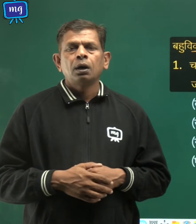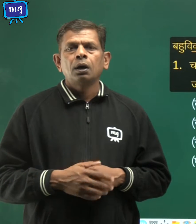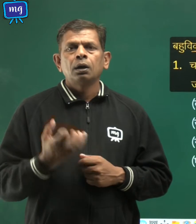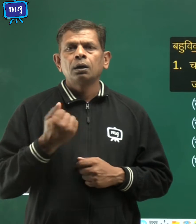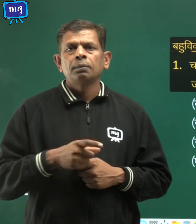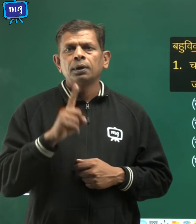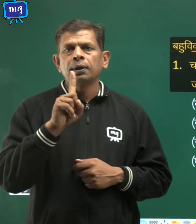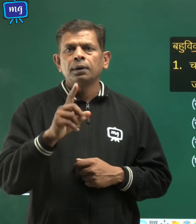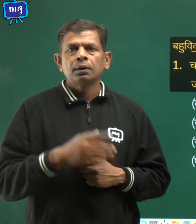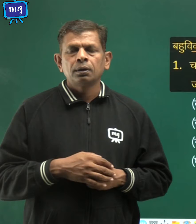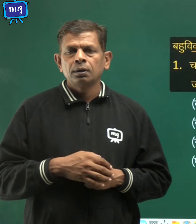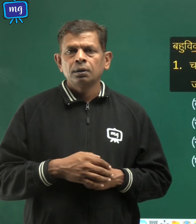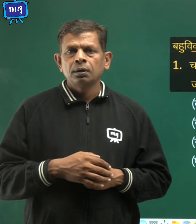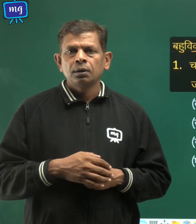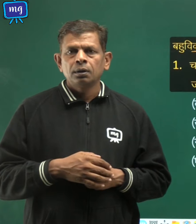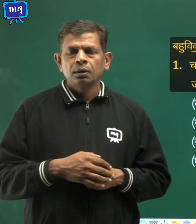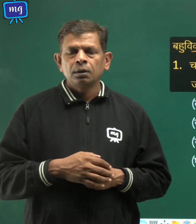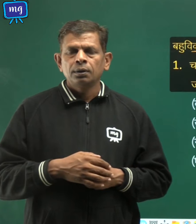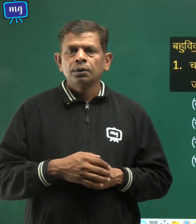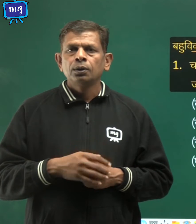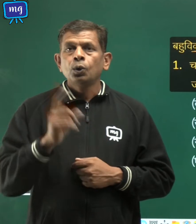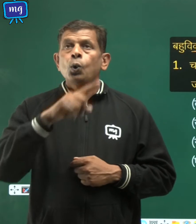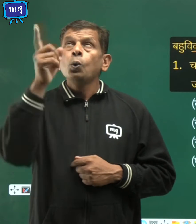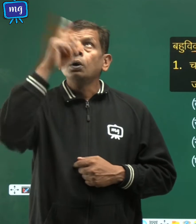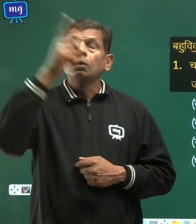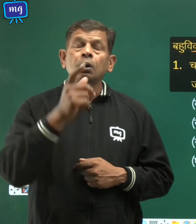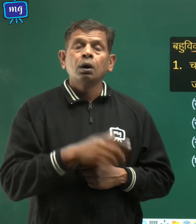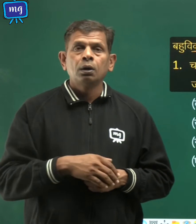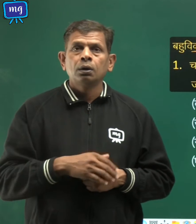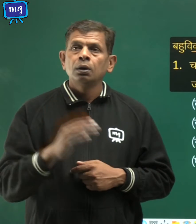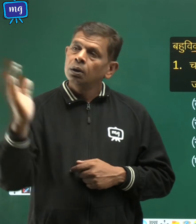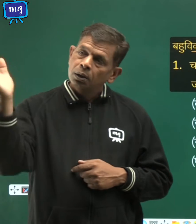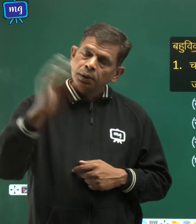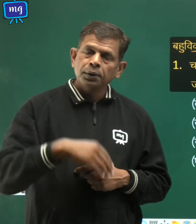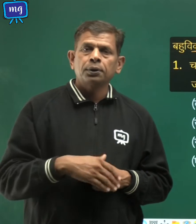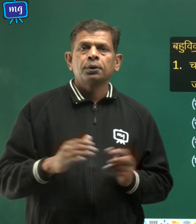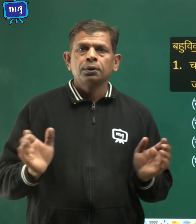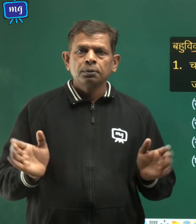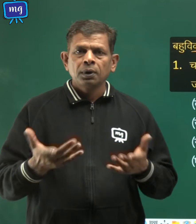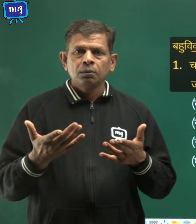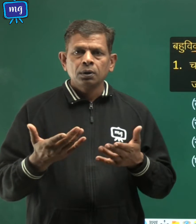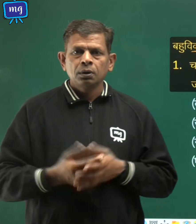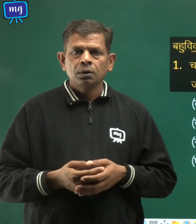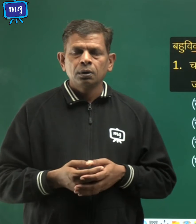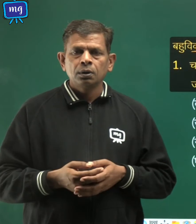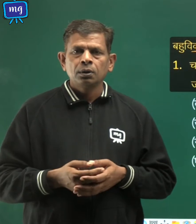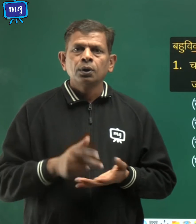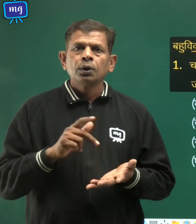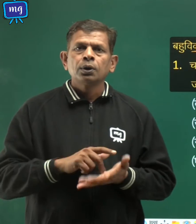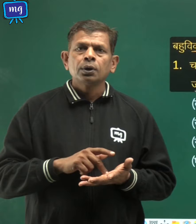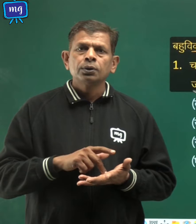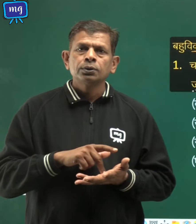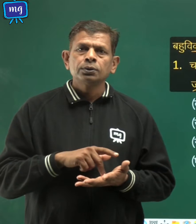चक्रवात आने की संभावना किस जगे